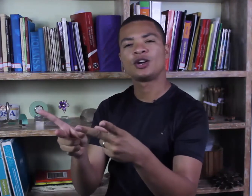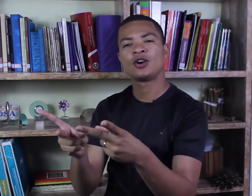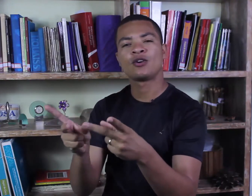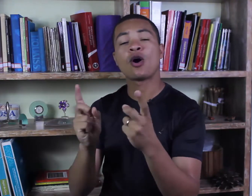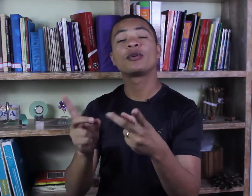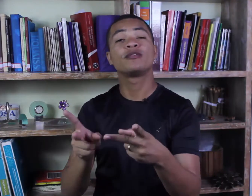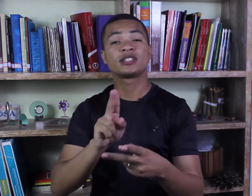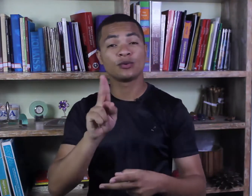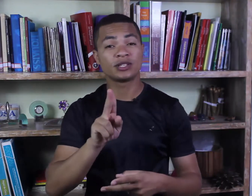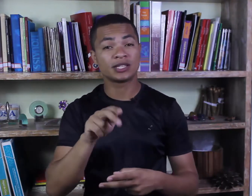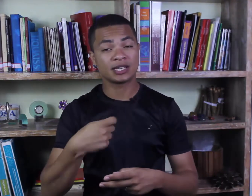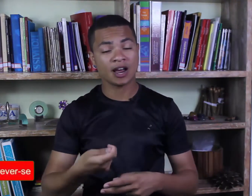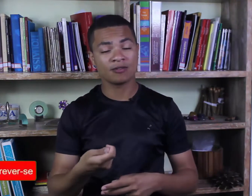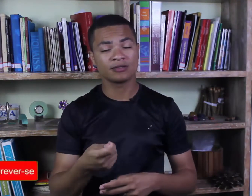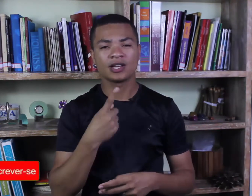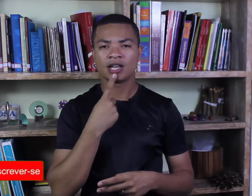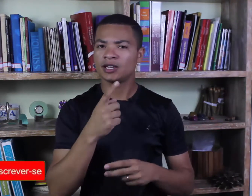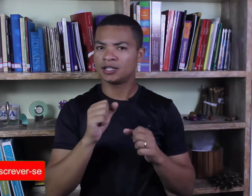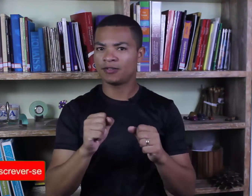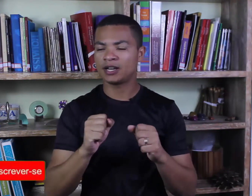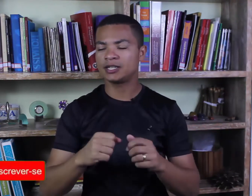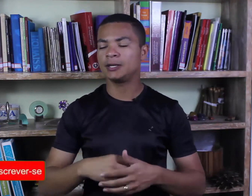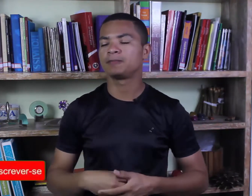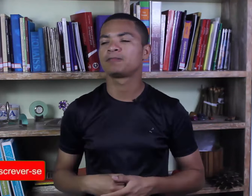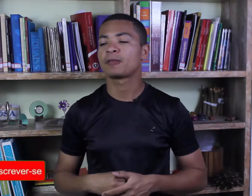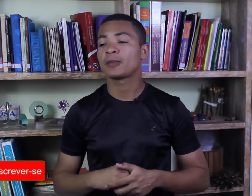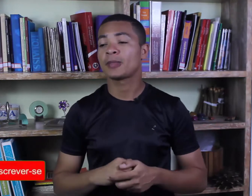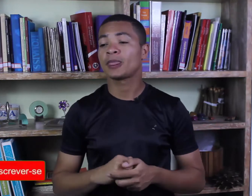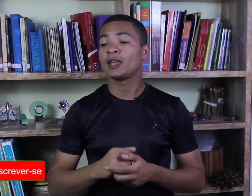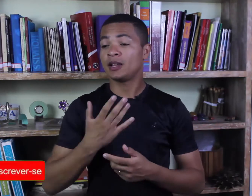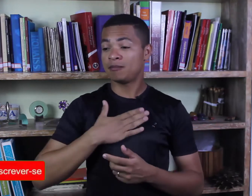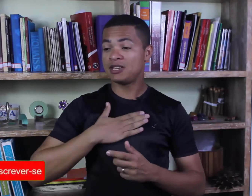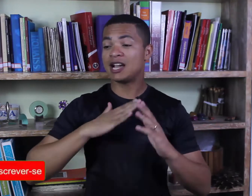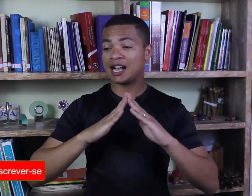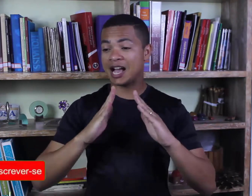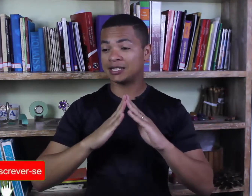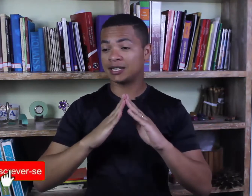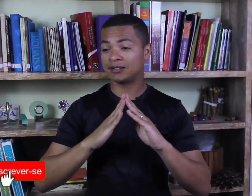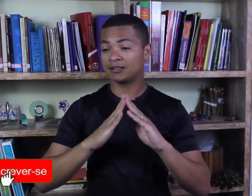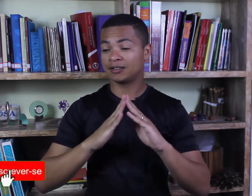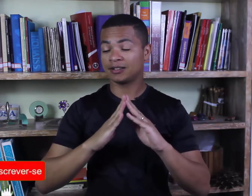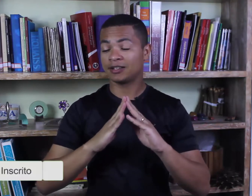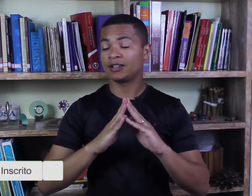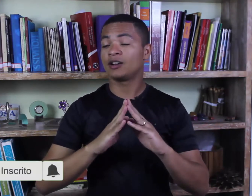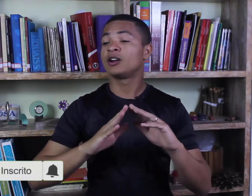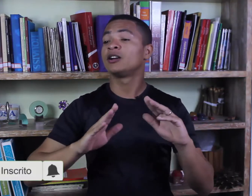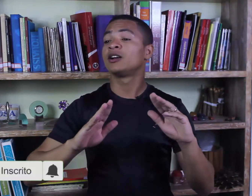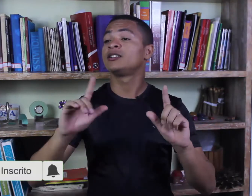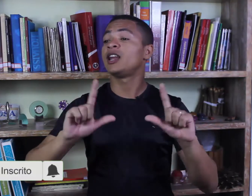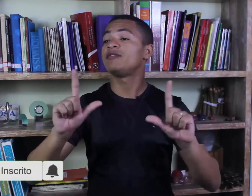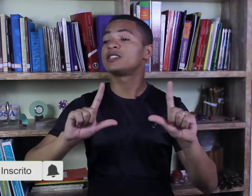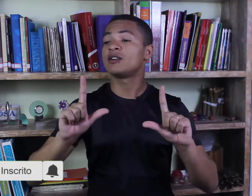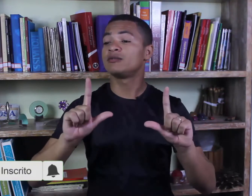Como que você usa esse sinal? Você fala assim. Minha casa, televisão,